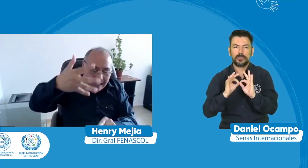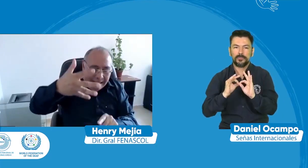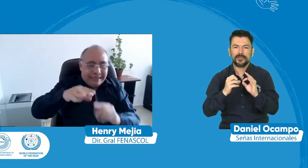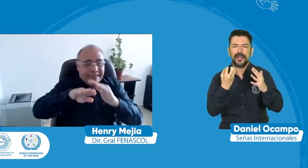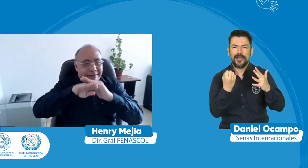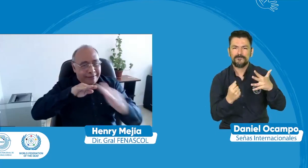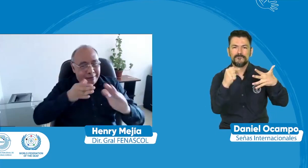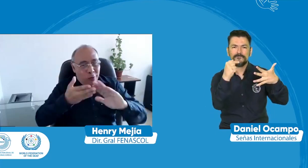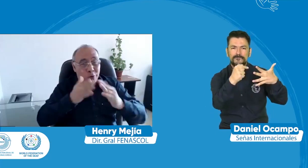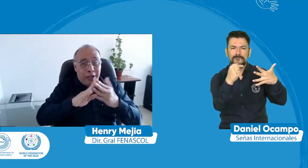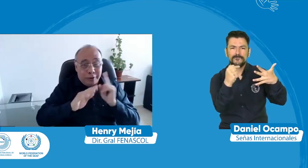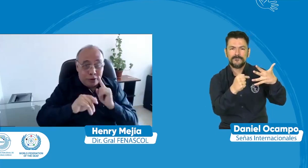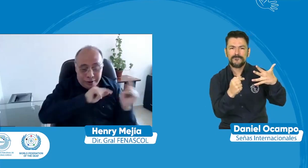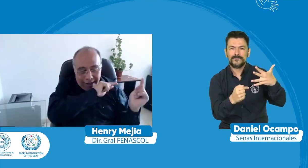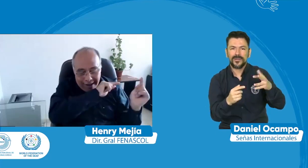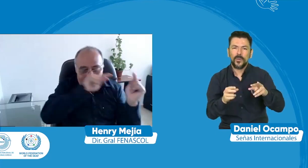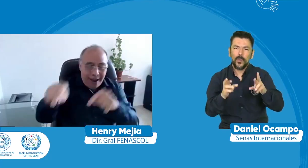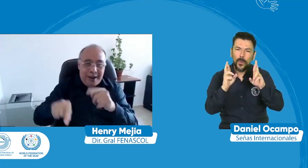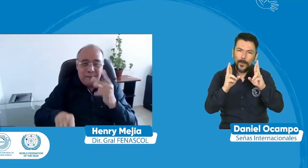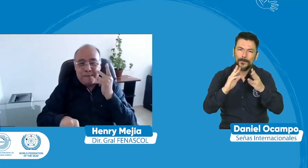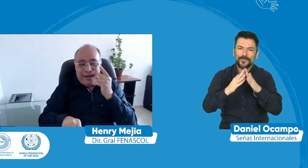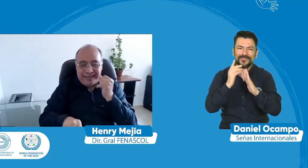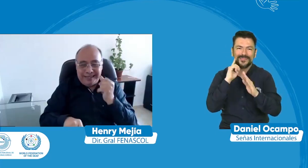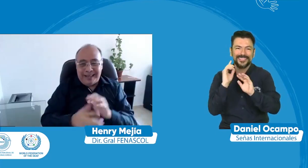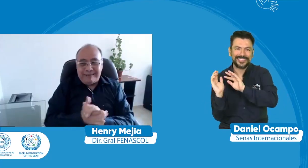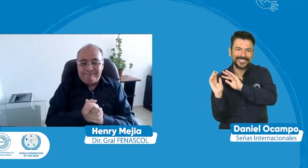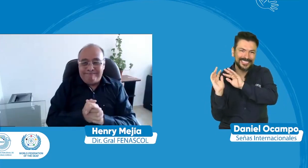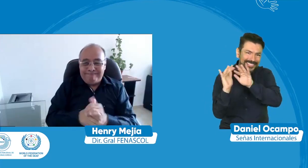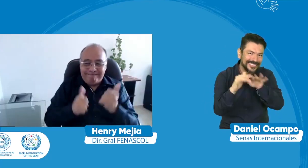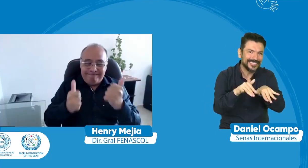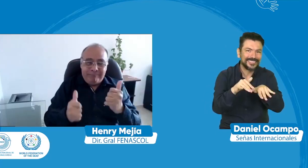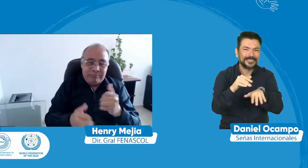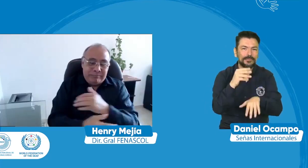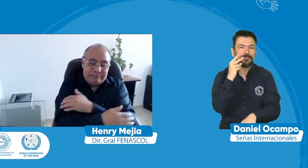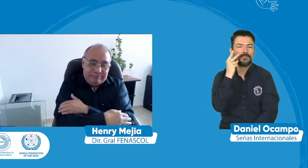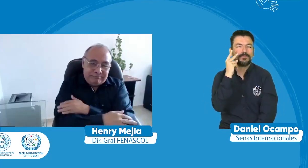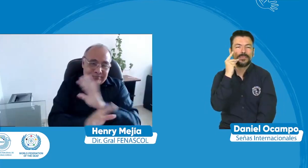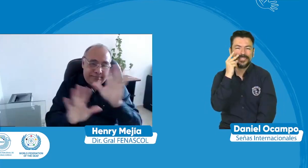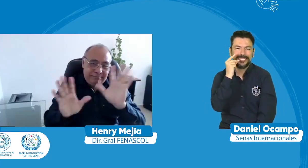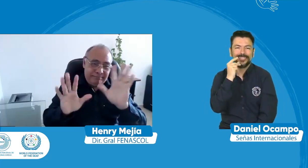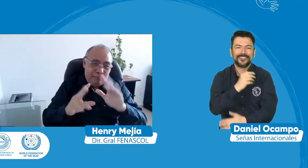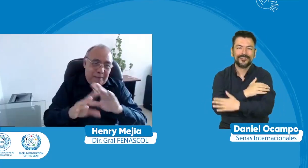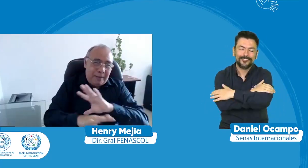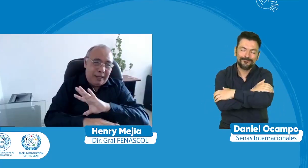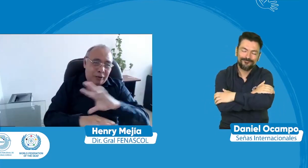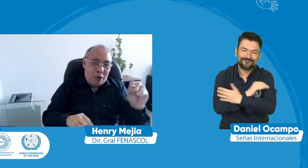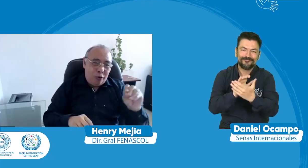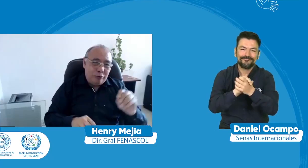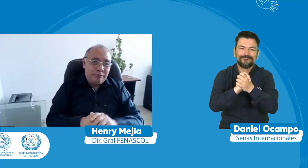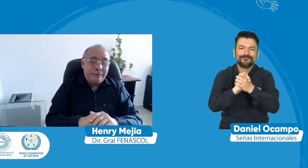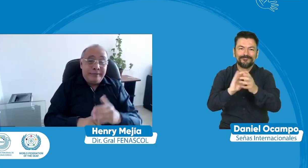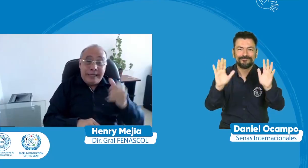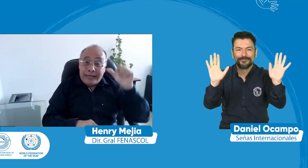ética y bueno estos temas los estaremos trabajando invitamos a la comunidad sorda a Pereira un gran abrazo para todos